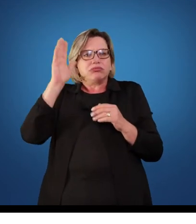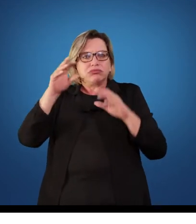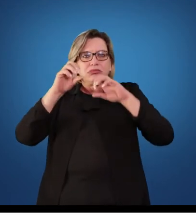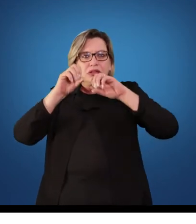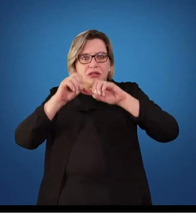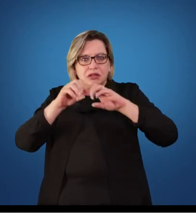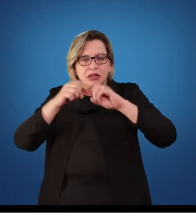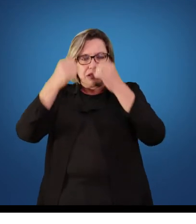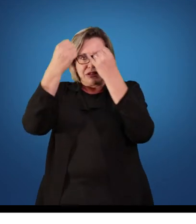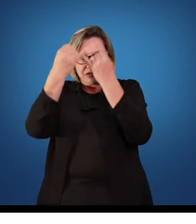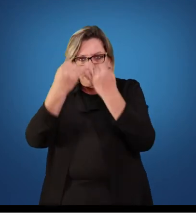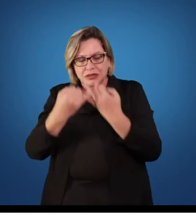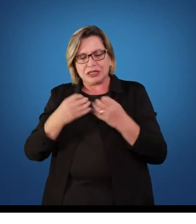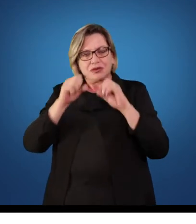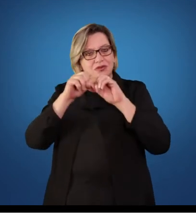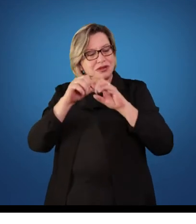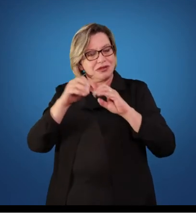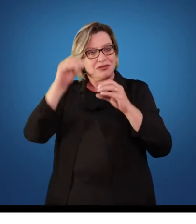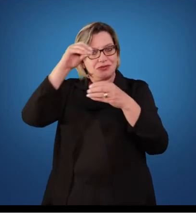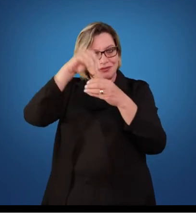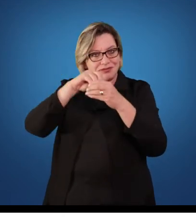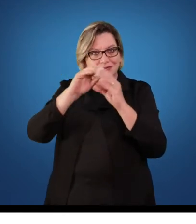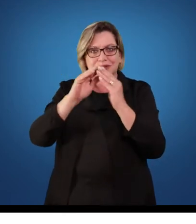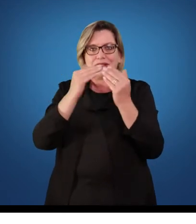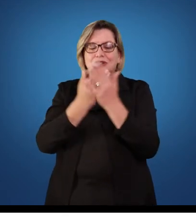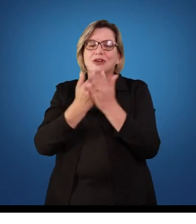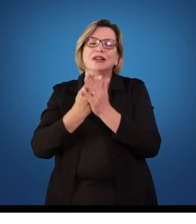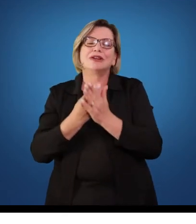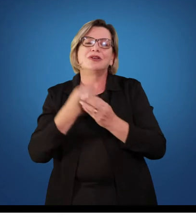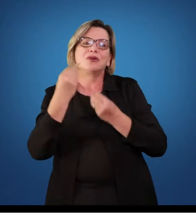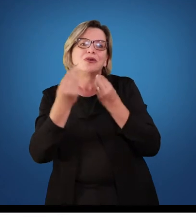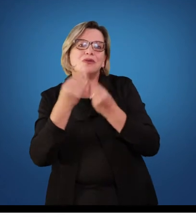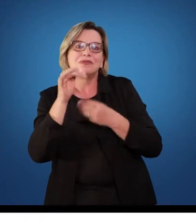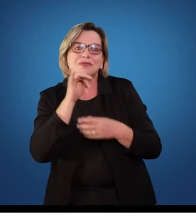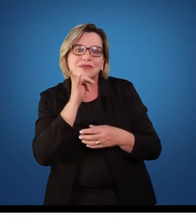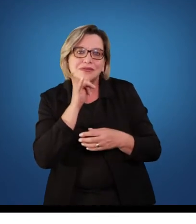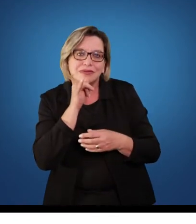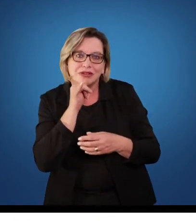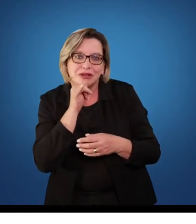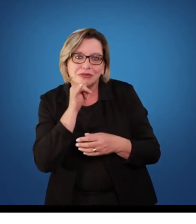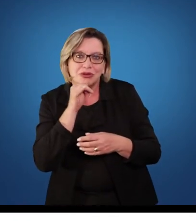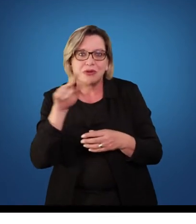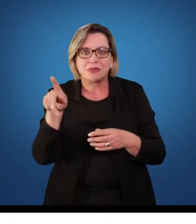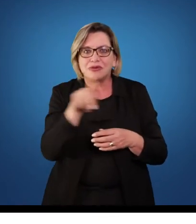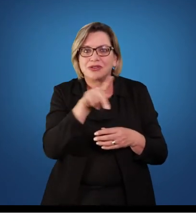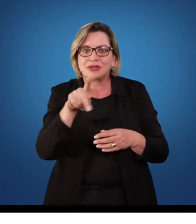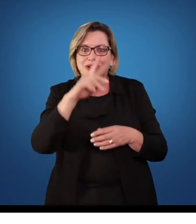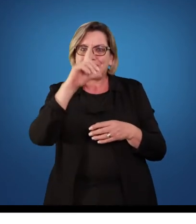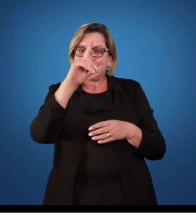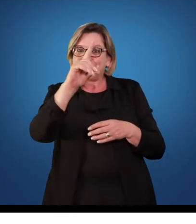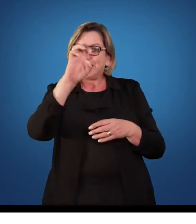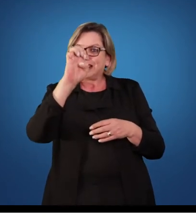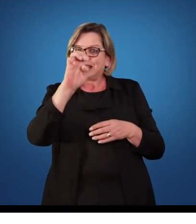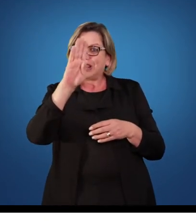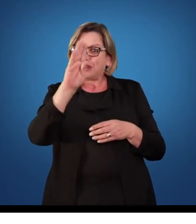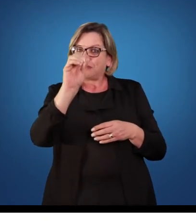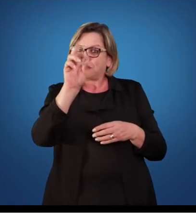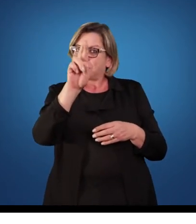educação física na escola, como, por exemplo, a aula da professora Débora de ginástica, a aula da professora